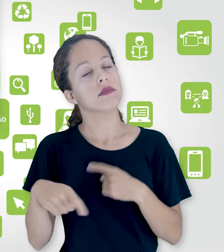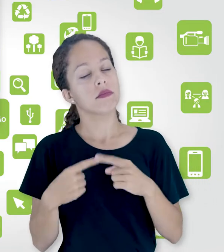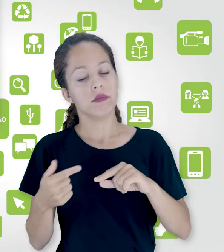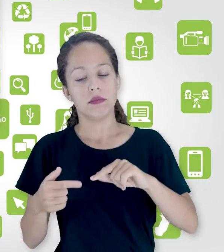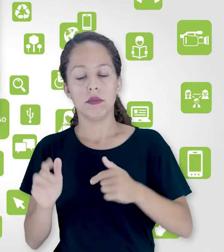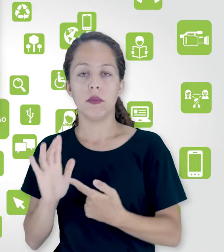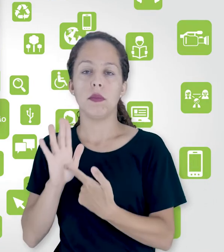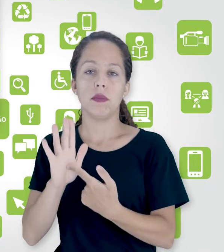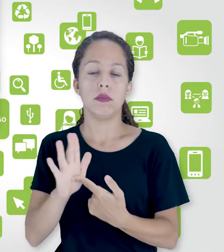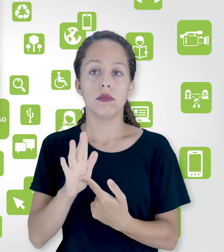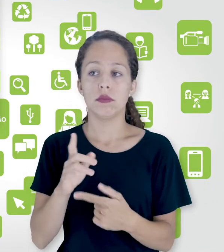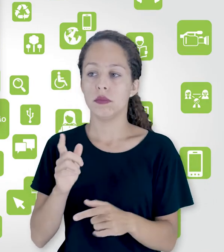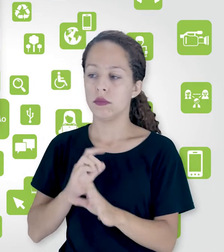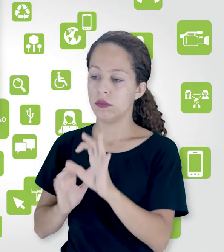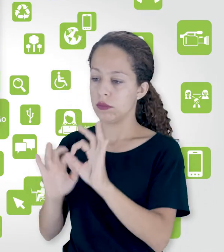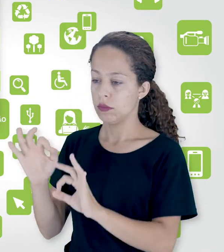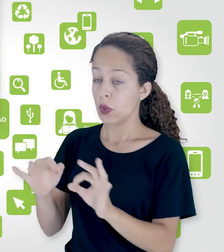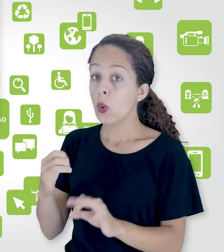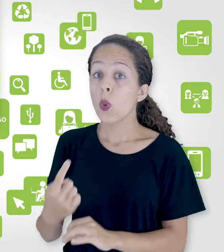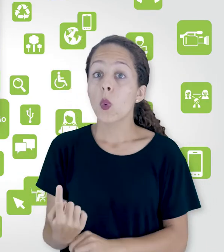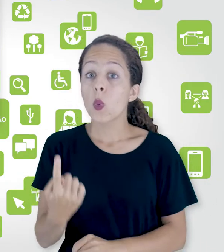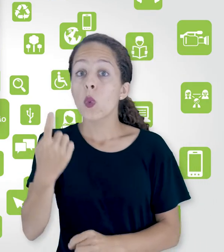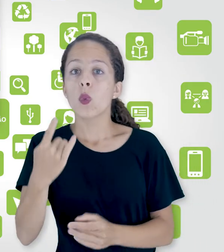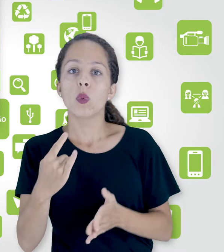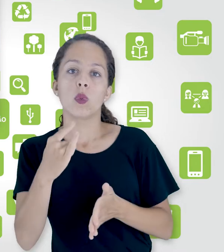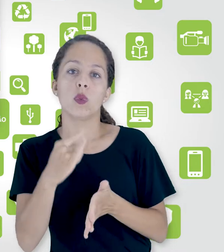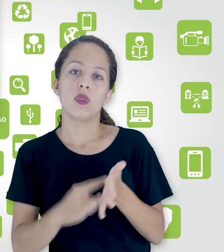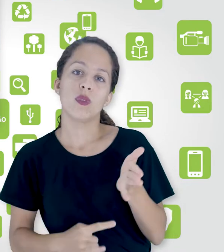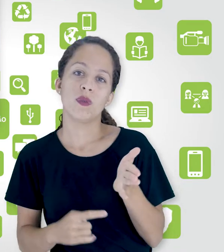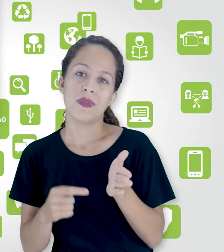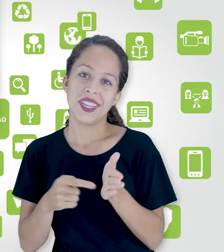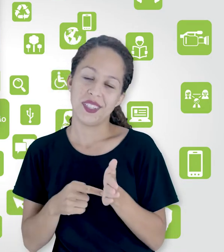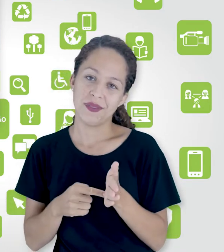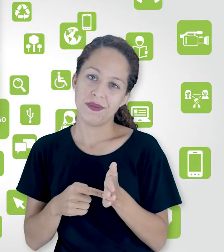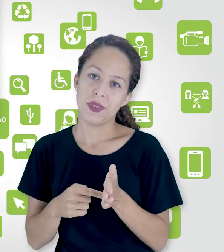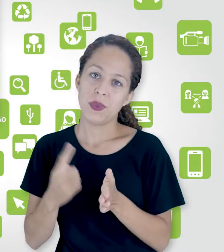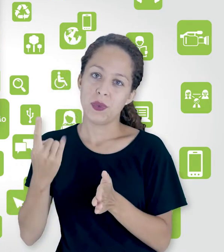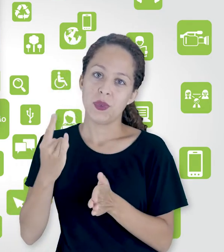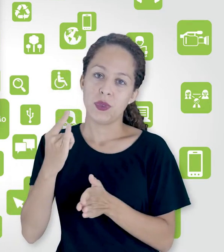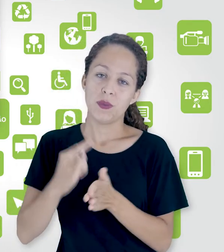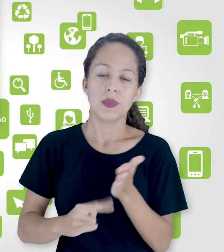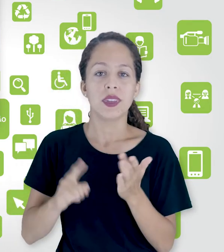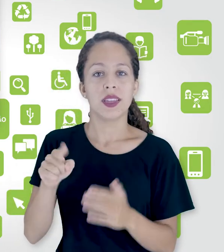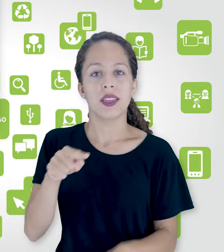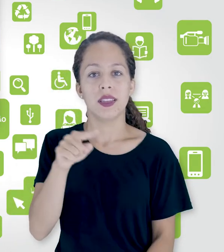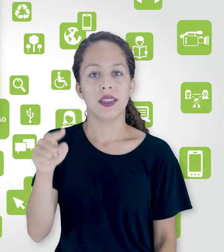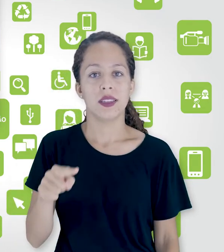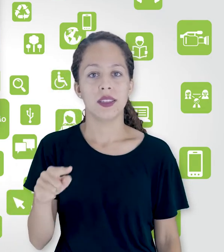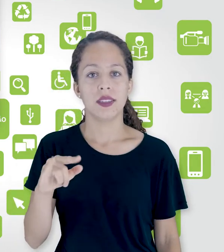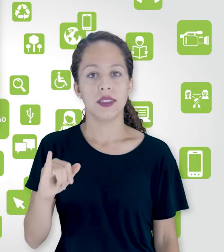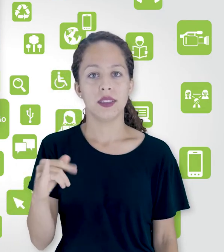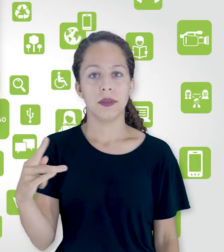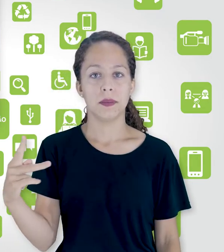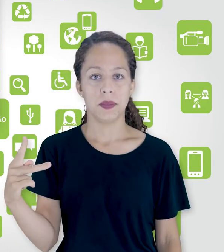E aí, o acontece? Ele gera um arquivo. Esse é um arquivo zip, né? Aqui com essa extensão